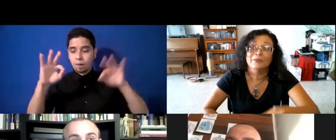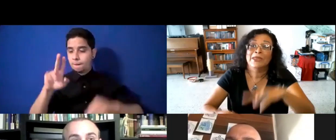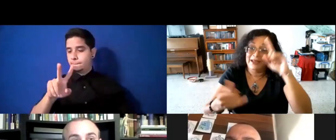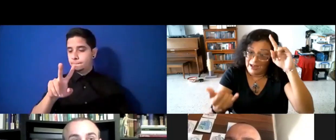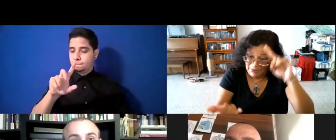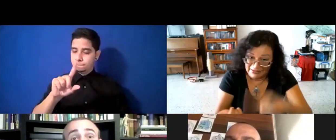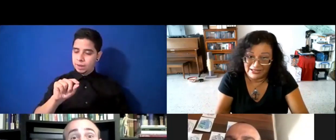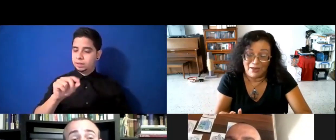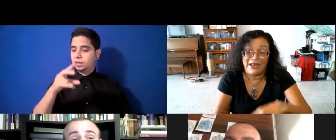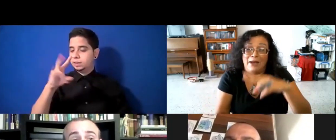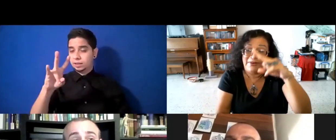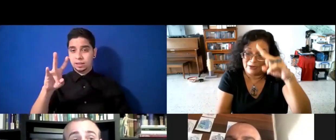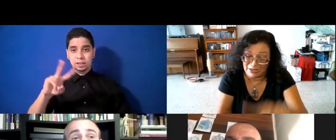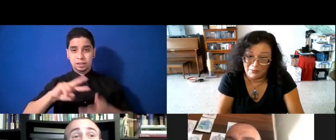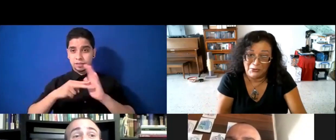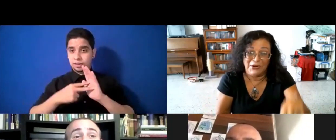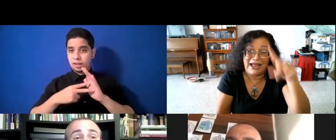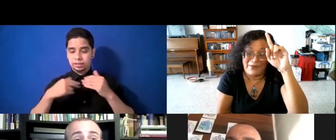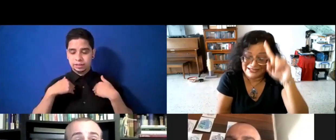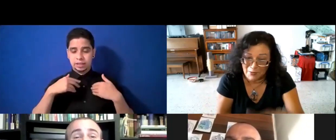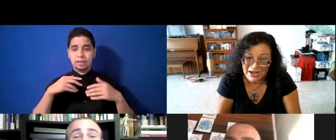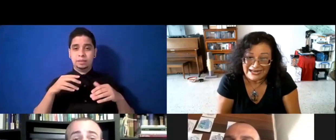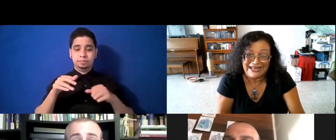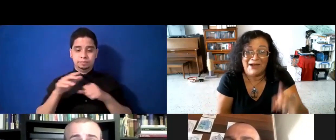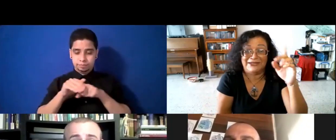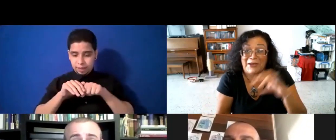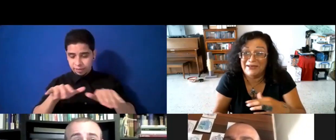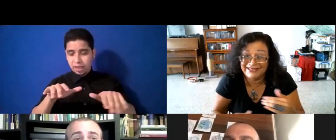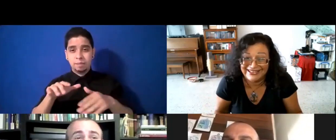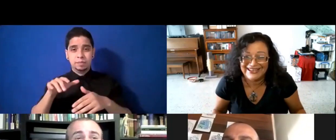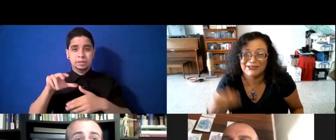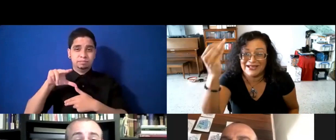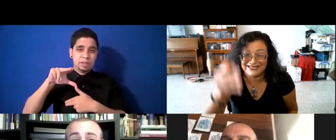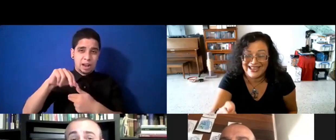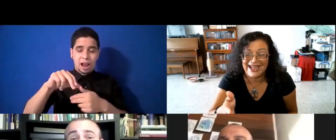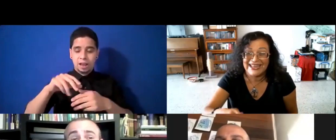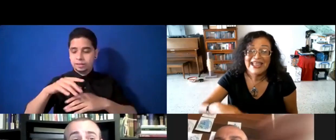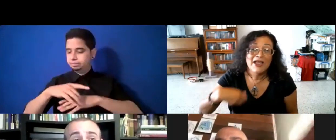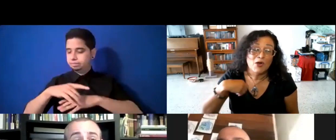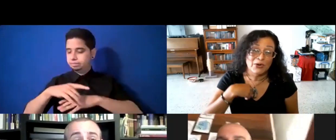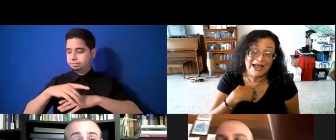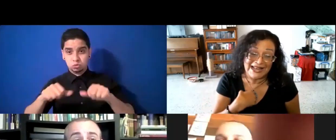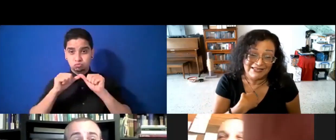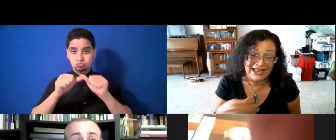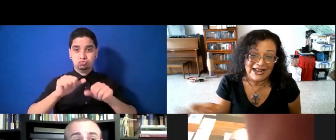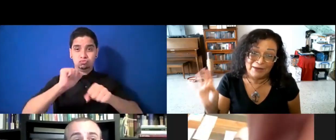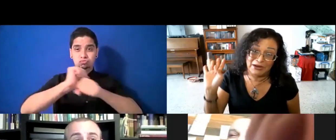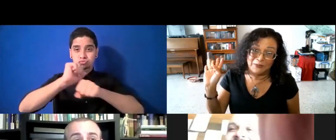pandemia, pasado temblores, pasado María, todavía sigues ahí con una clientela que, bueno,